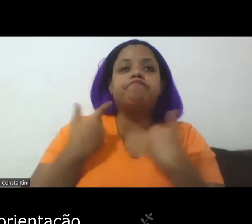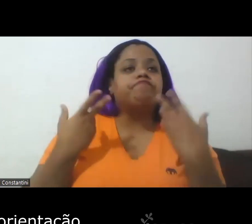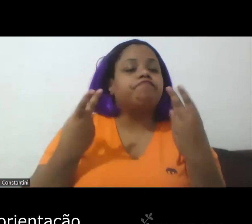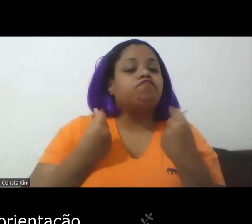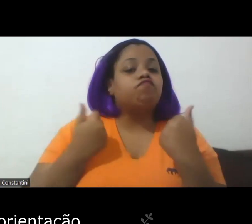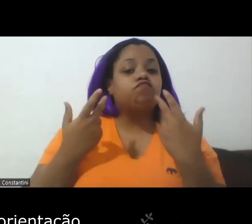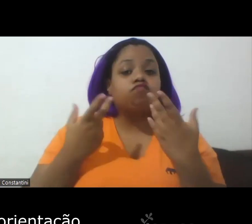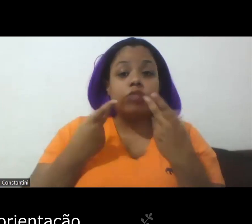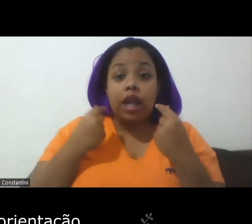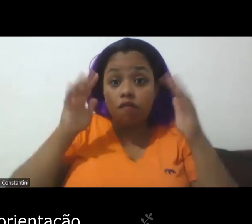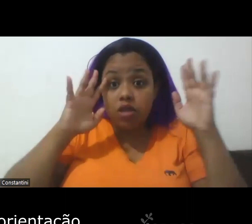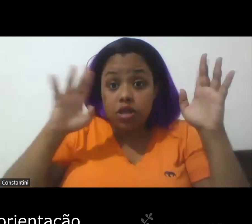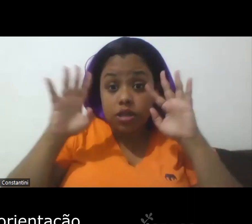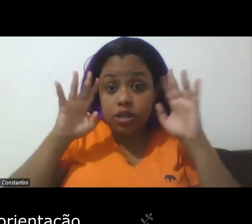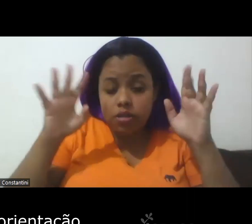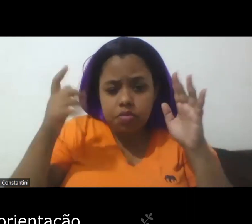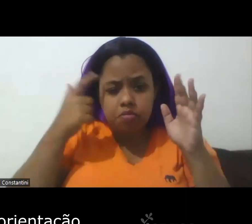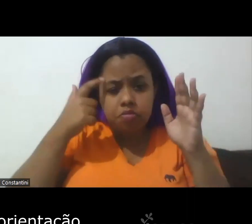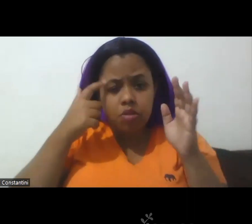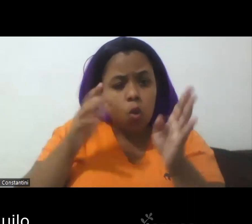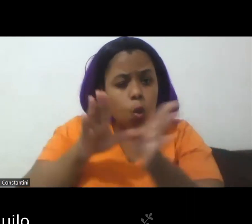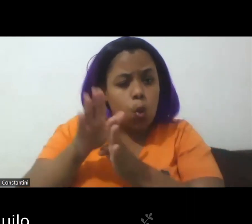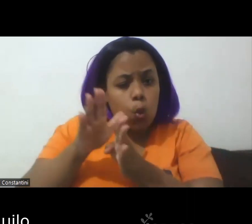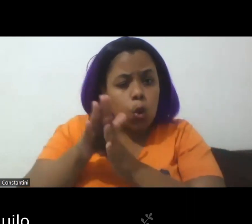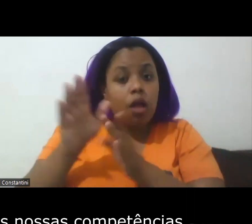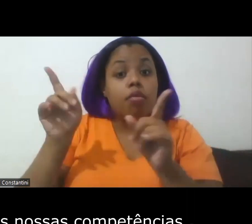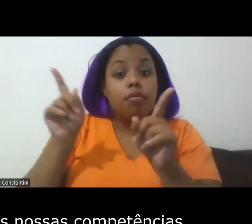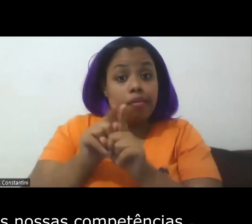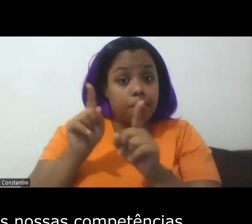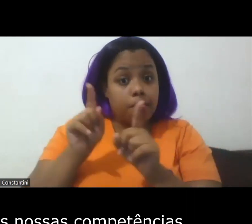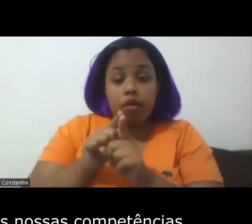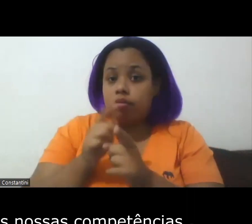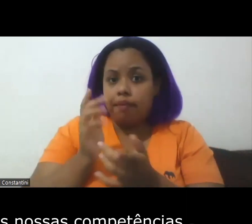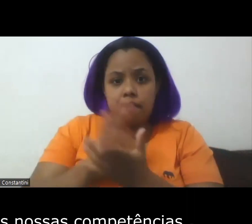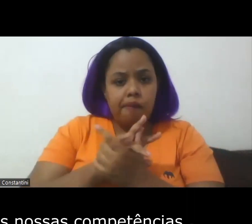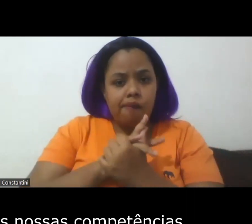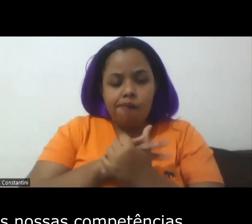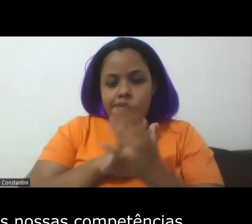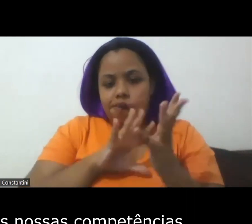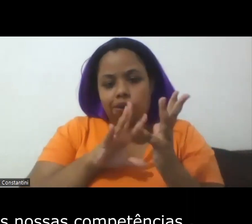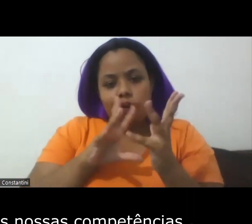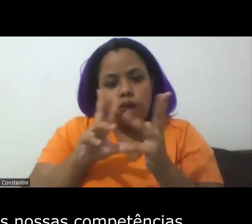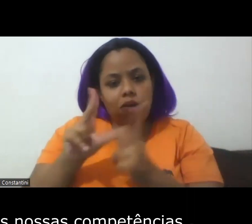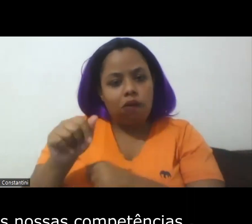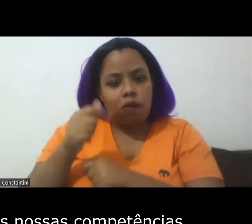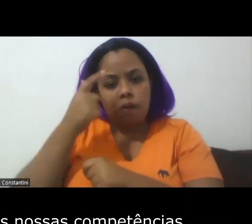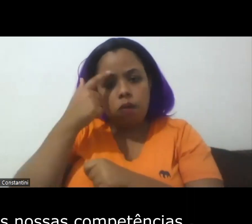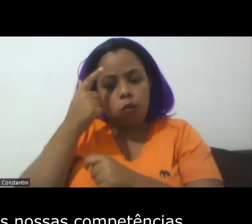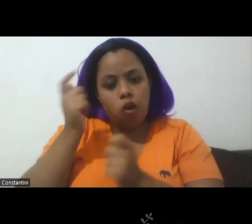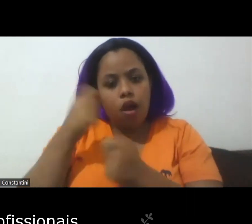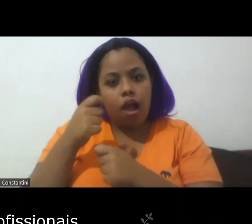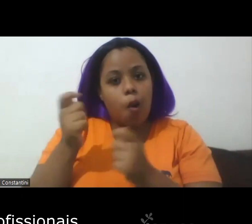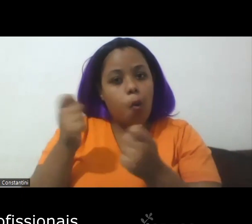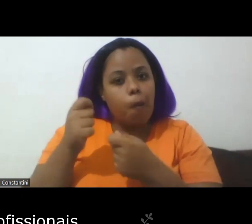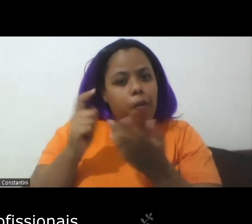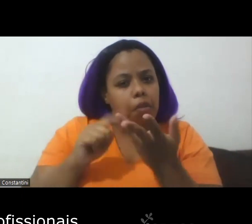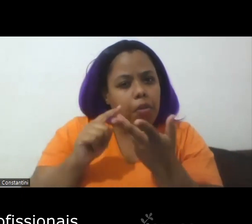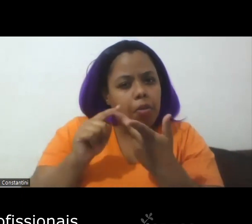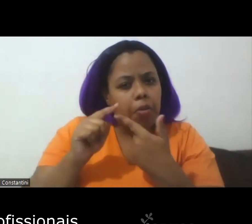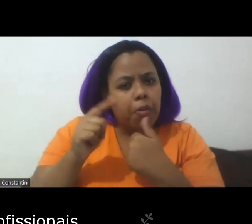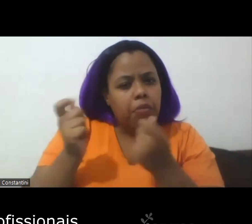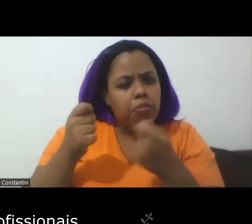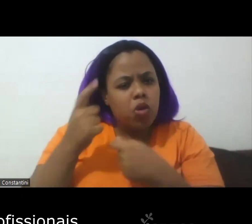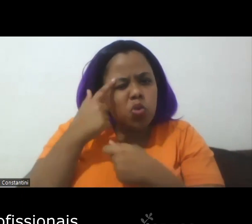reflexivas, de orientação, tudo aquilo que compõe o conjunto das nossas competências e atribuições